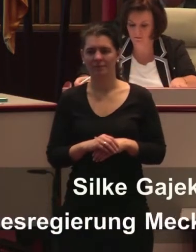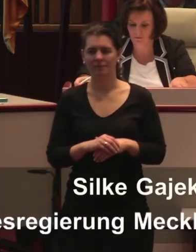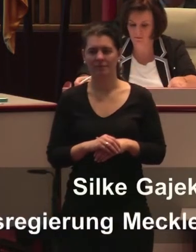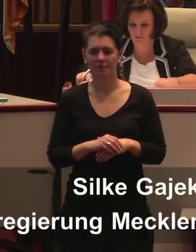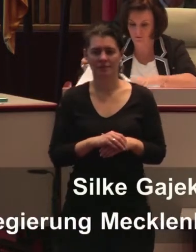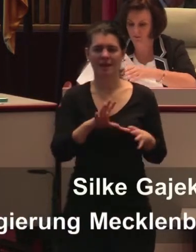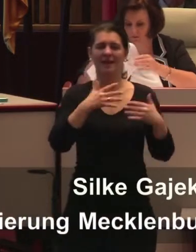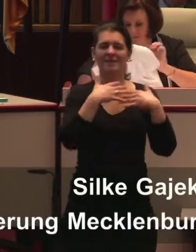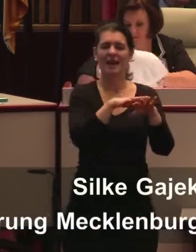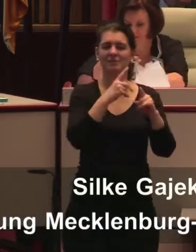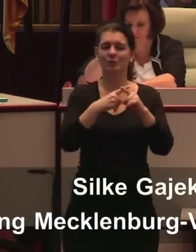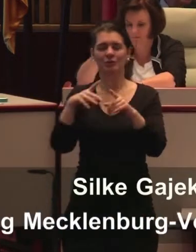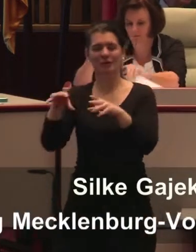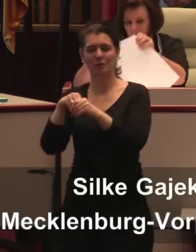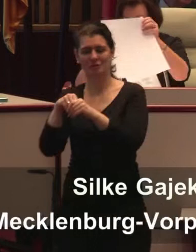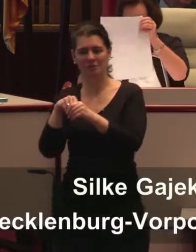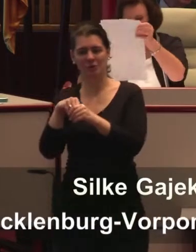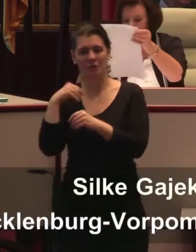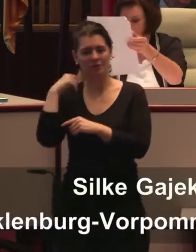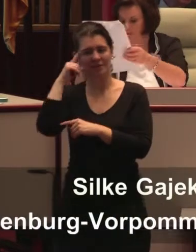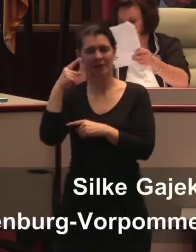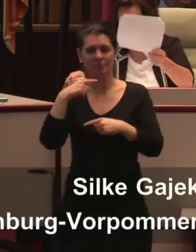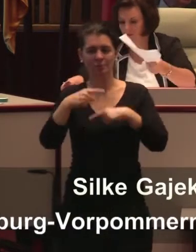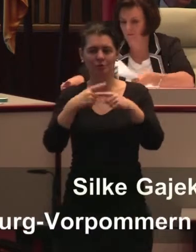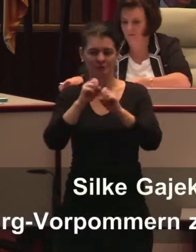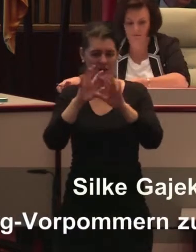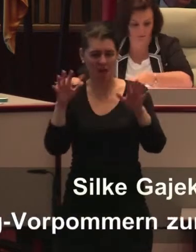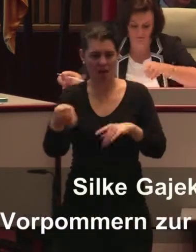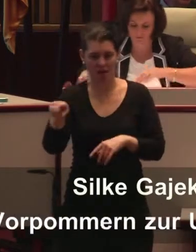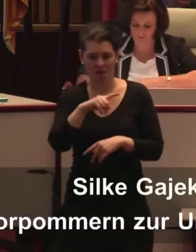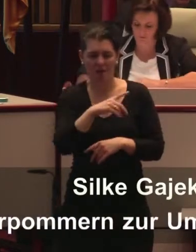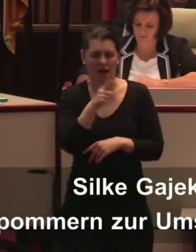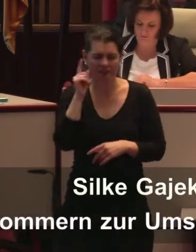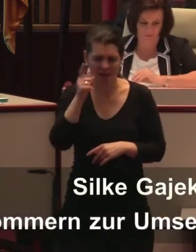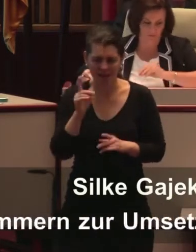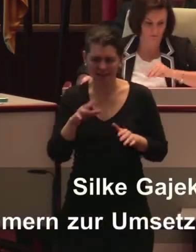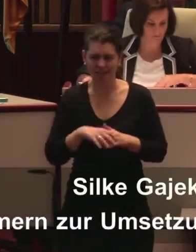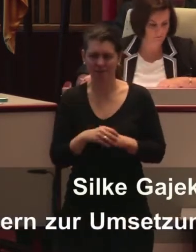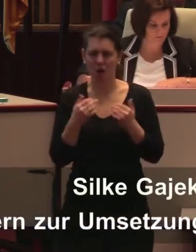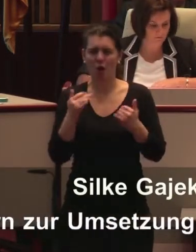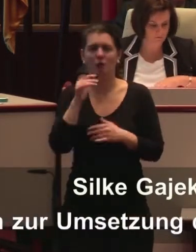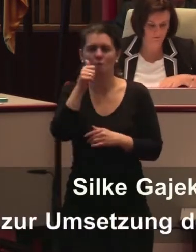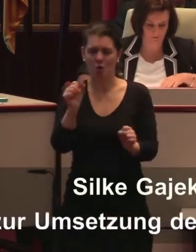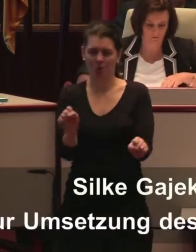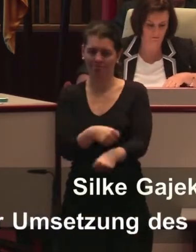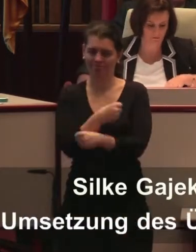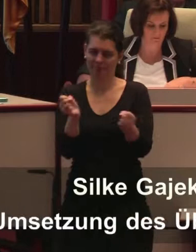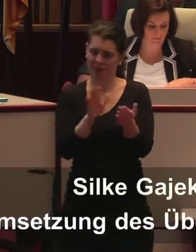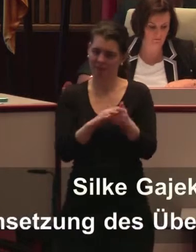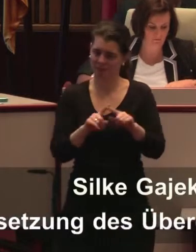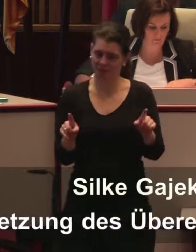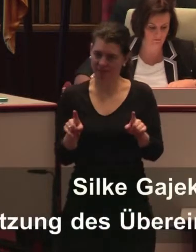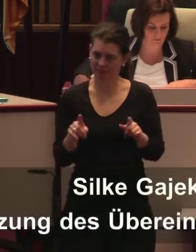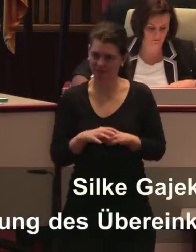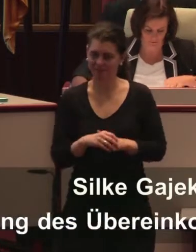das ist ein Prozess, und darin sind wir uns auch alle einig, und wir wissen auch, dass wir das nicht von heute auf morgen hinbekommen. Aber dieser Maßnahmeplan lässt